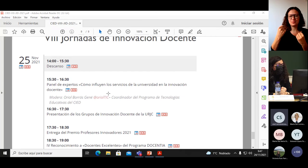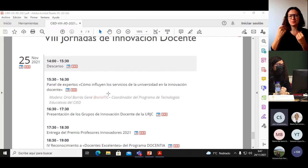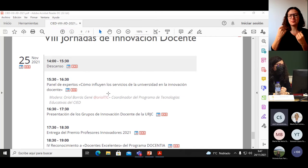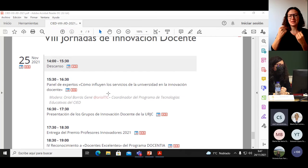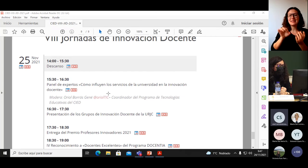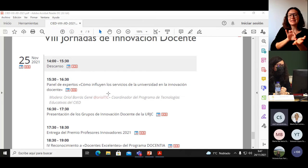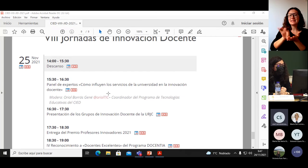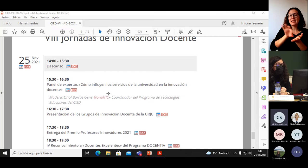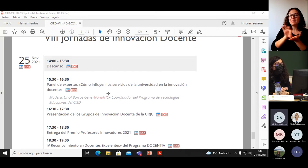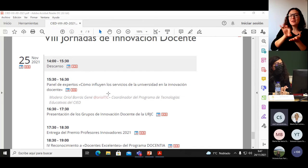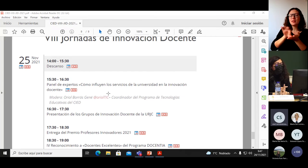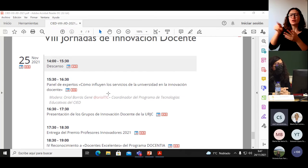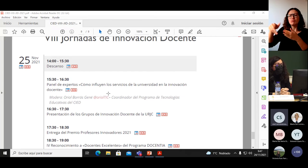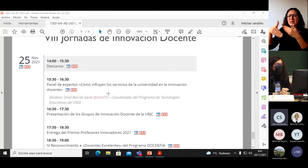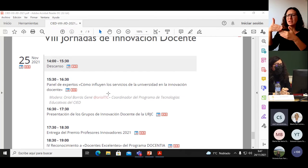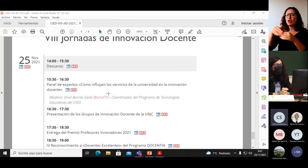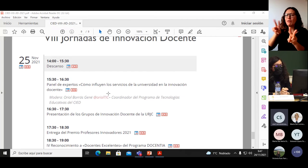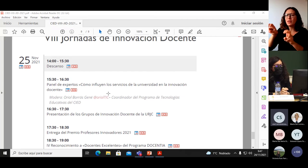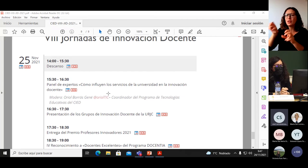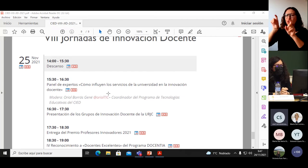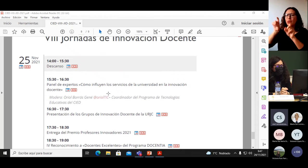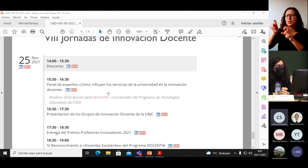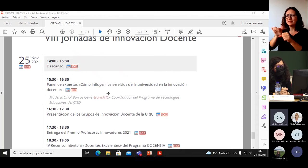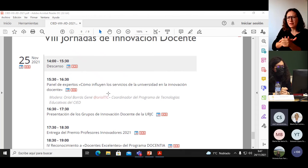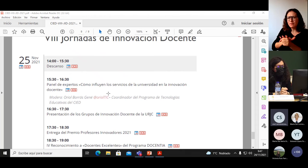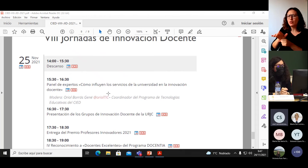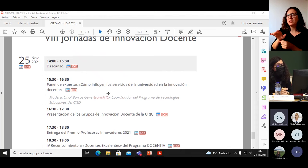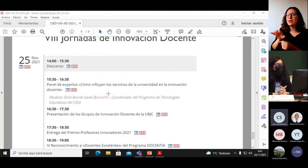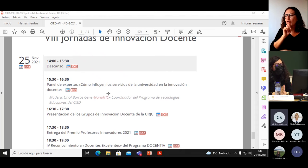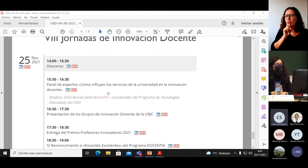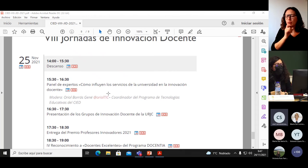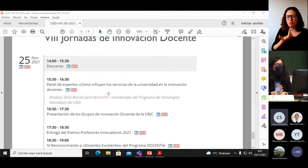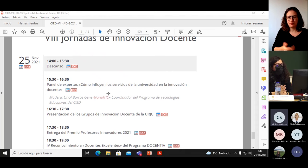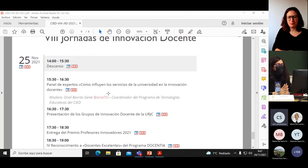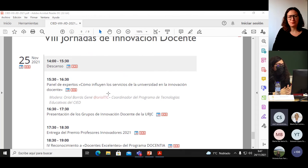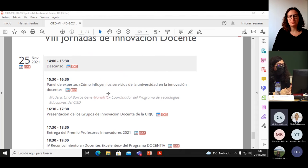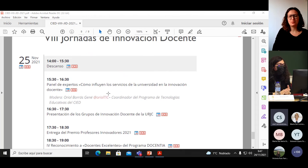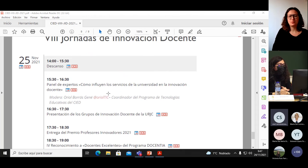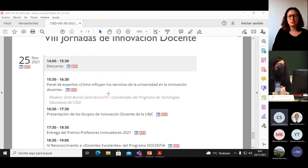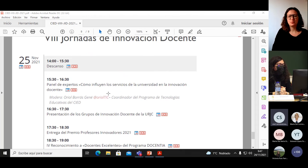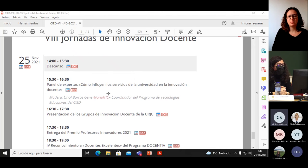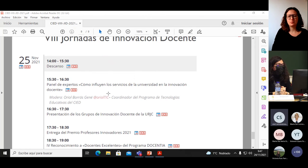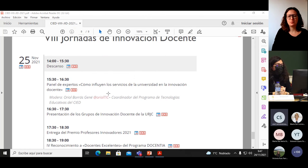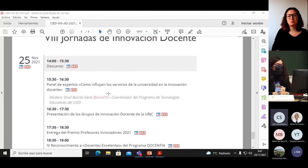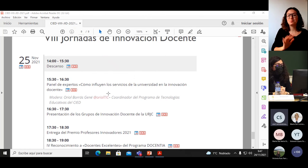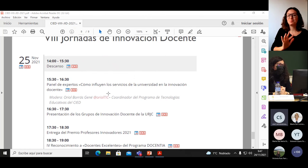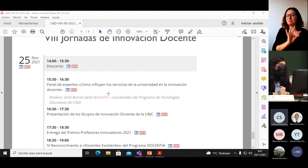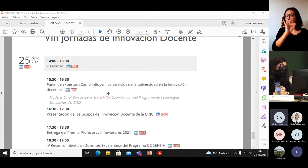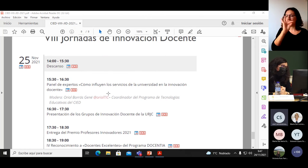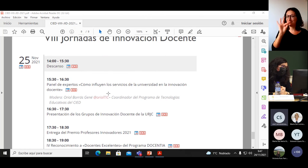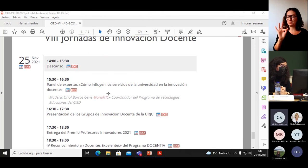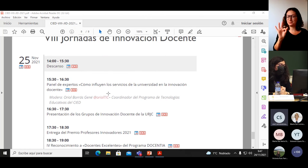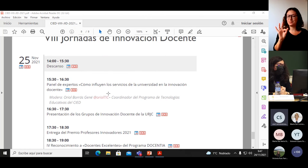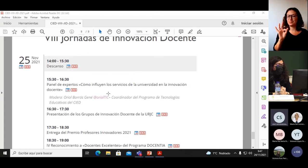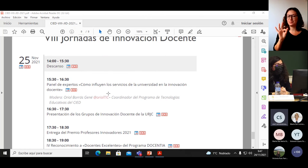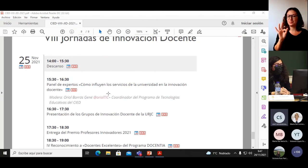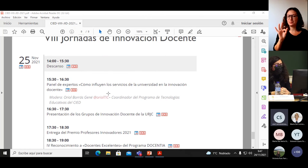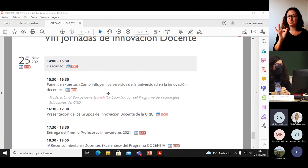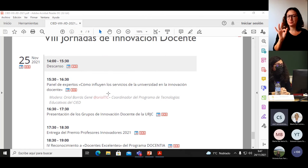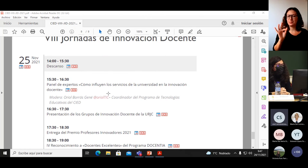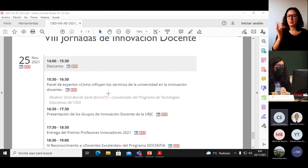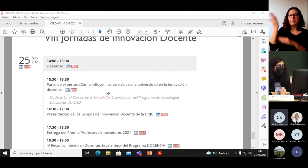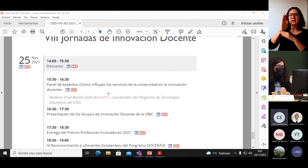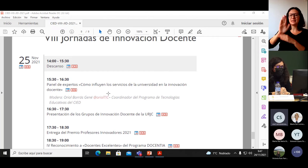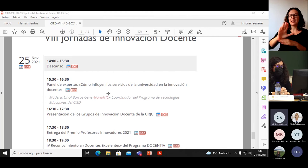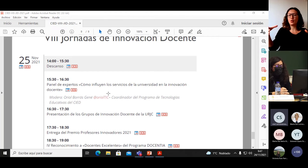en la innovación docente, que modera Oriol Borrasgenes. A continuación, tendrá lugar la presentación de